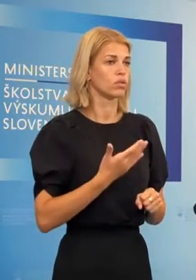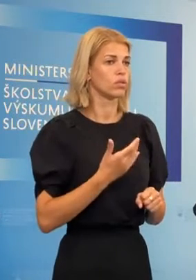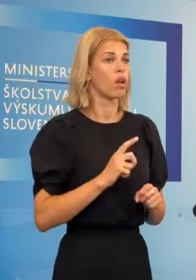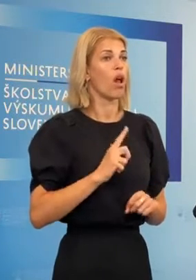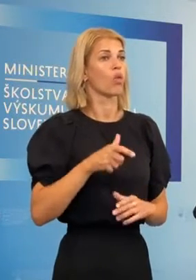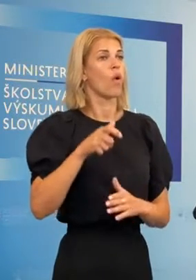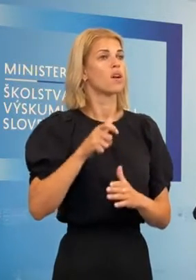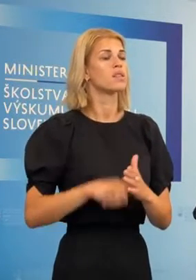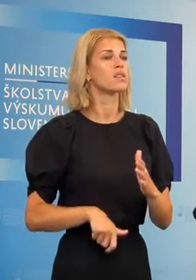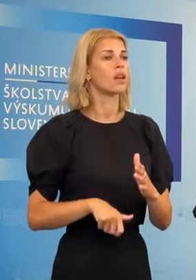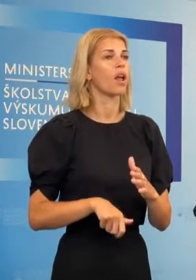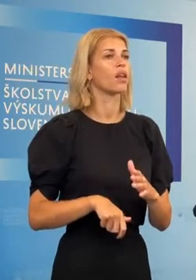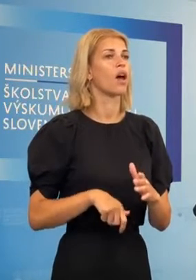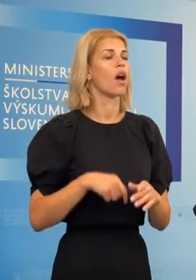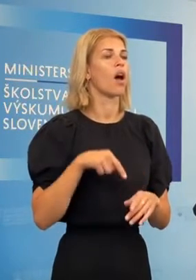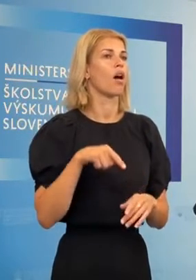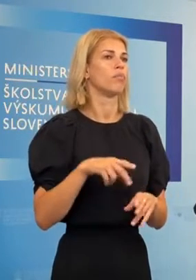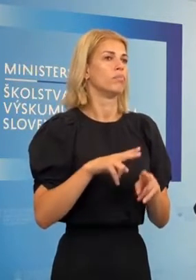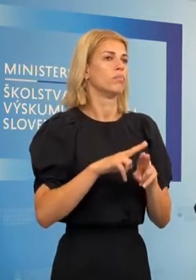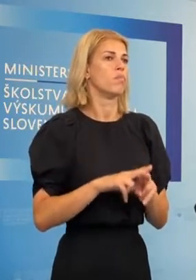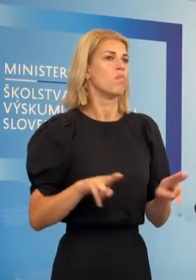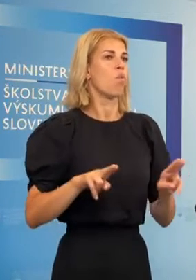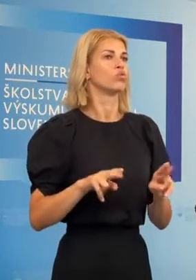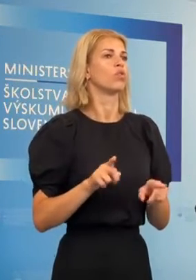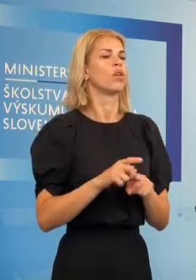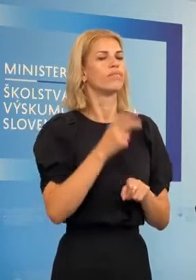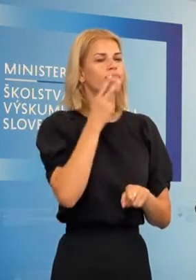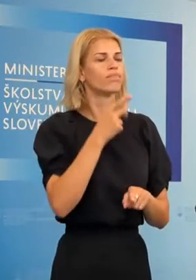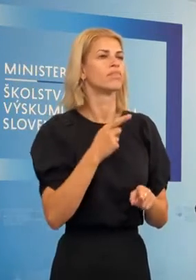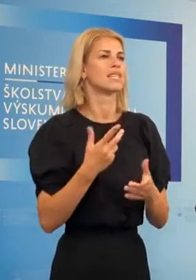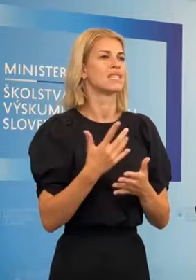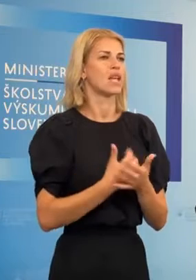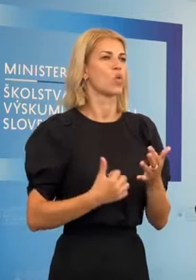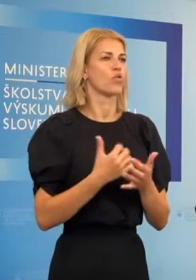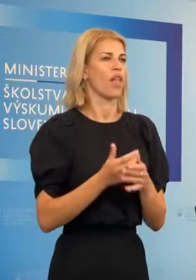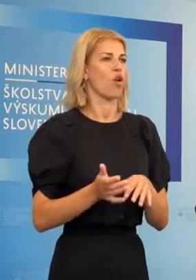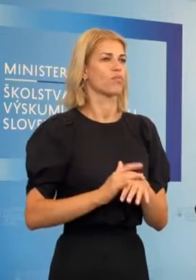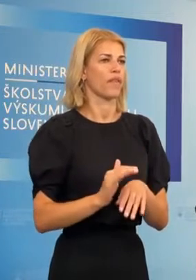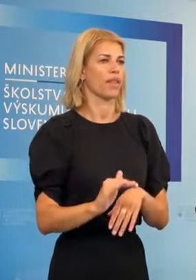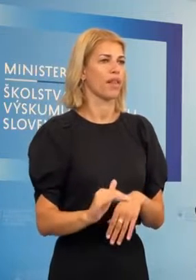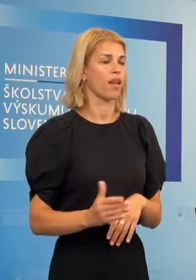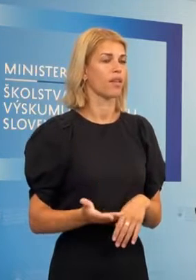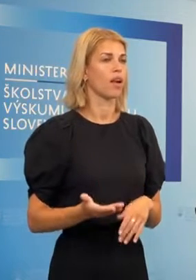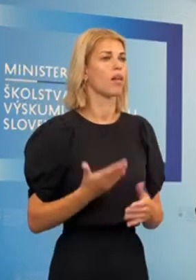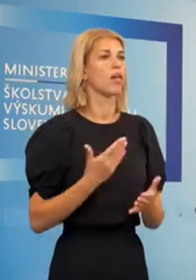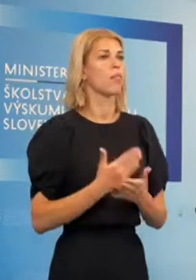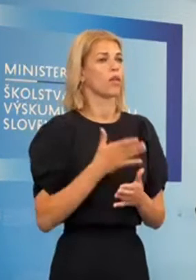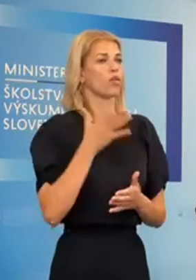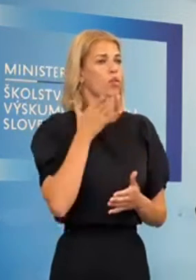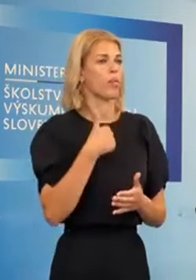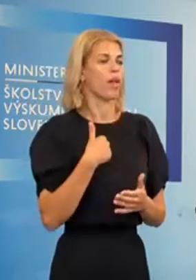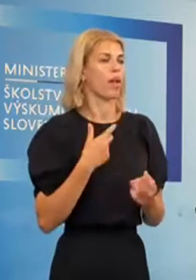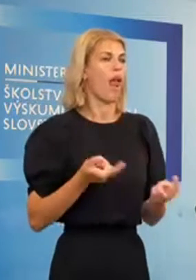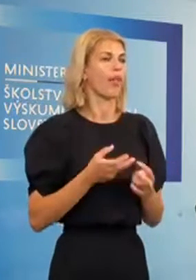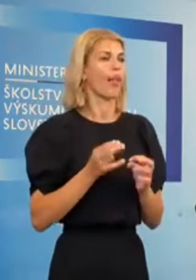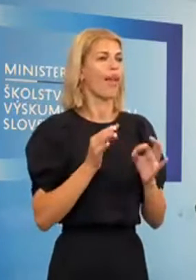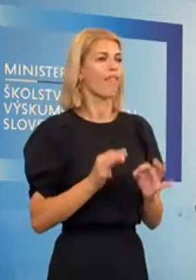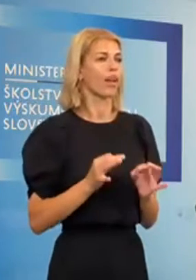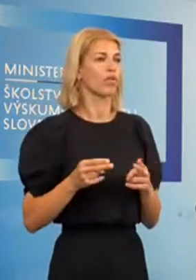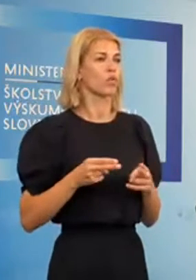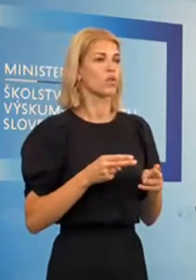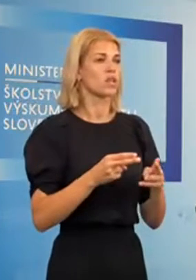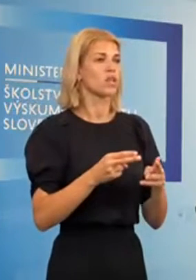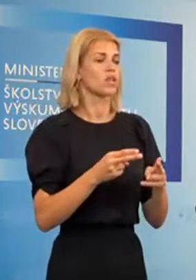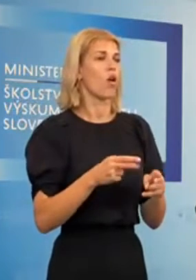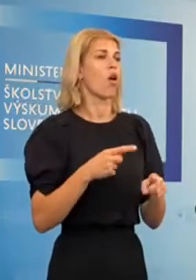môže byť neraz aj zneužívanie potom ospravedlnenia dieťaťa. Čiže tam naozaj budeme musieť hľadať efektívnu cestu ako